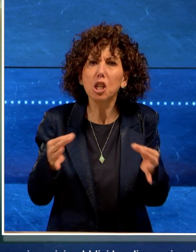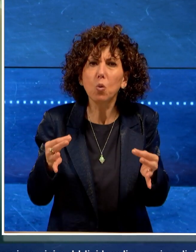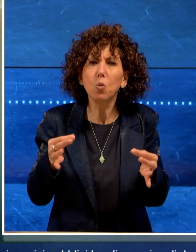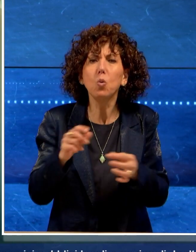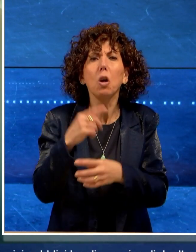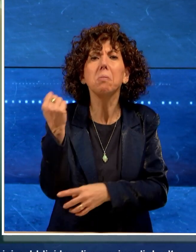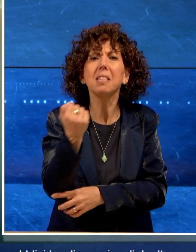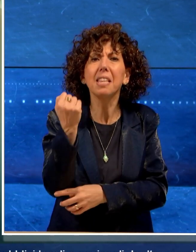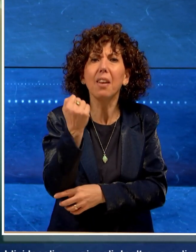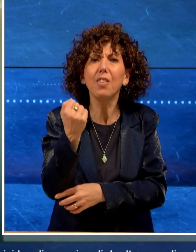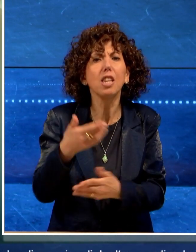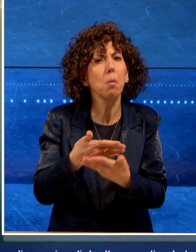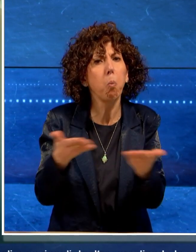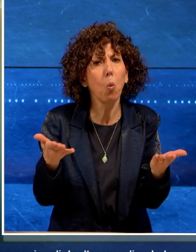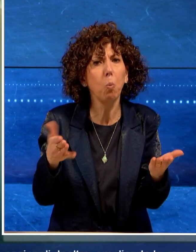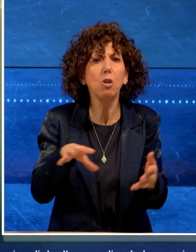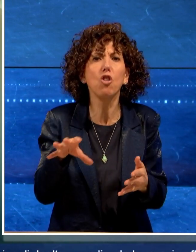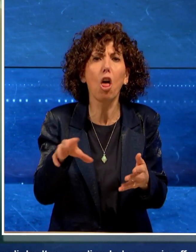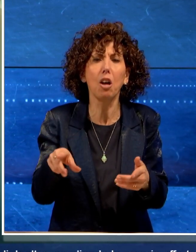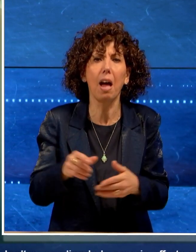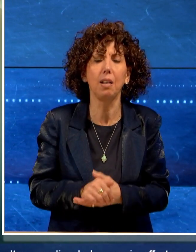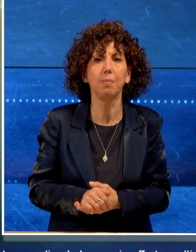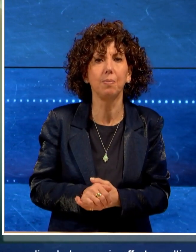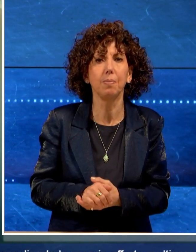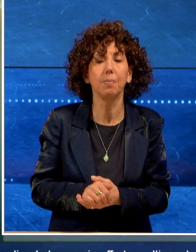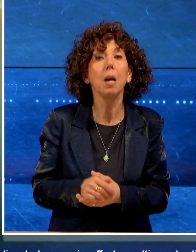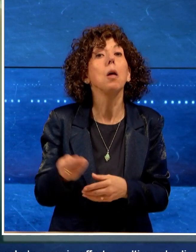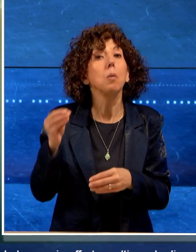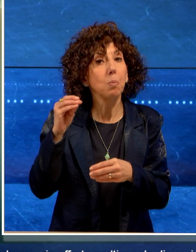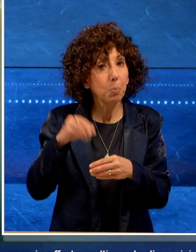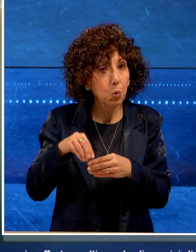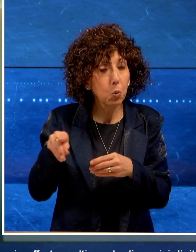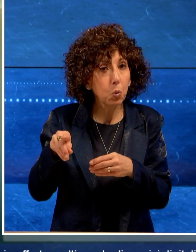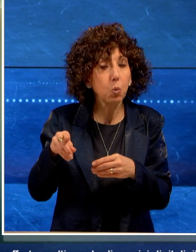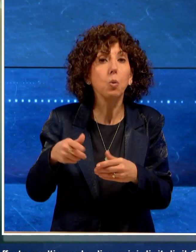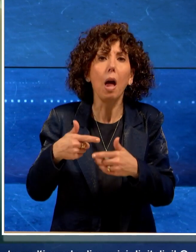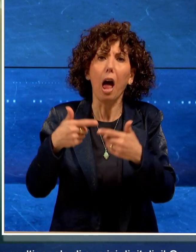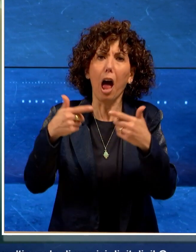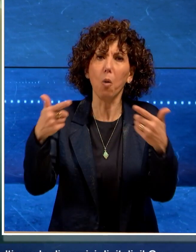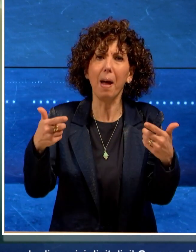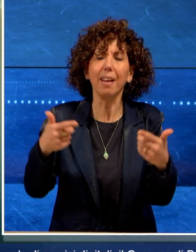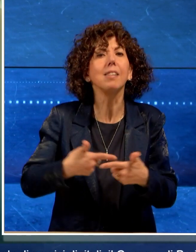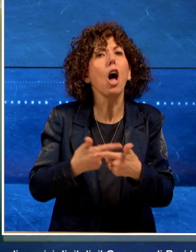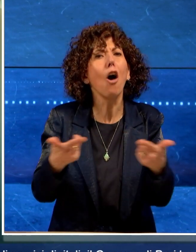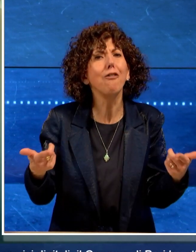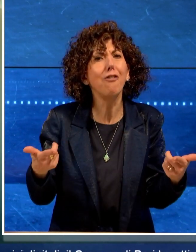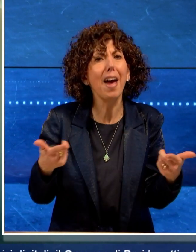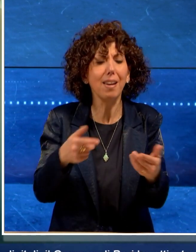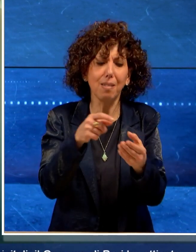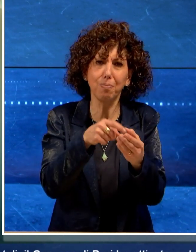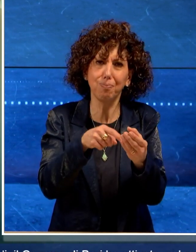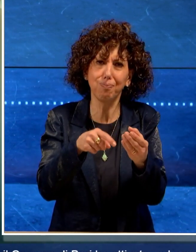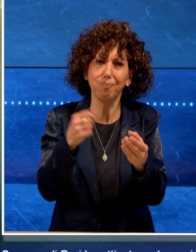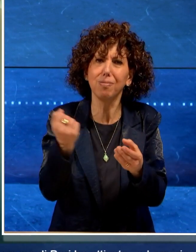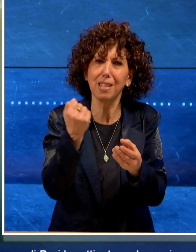i servizi pubblici locali. Inoltre, ampliando la propria offerta multicanale